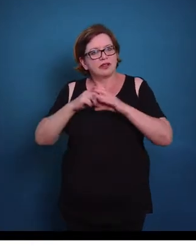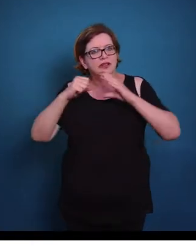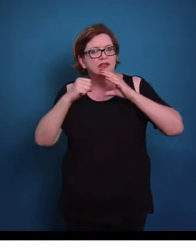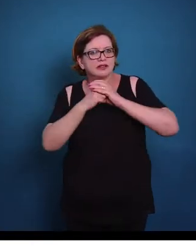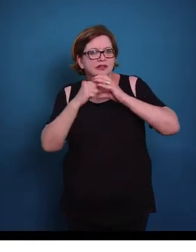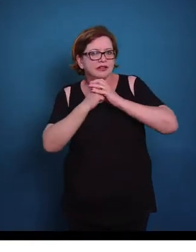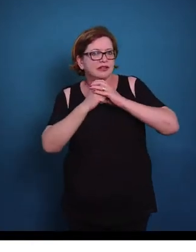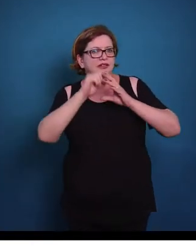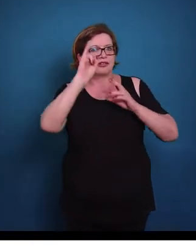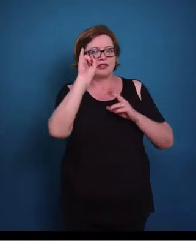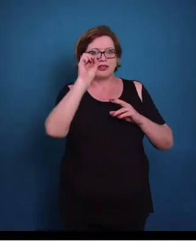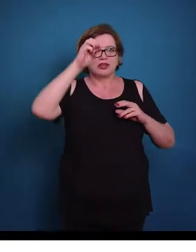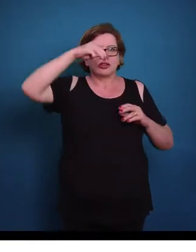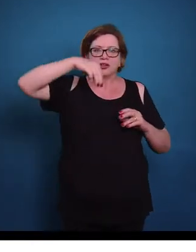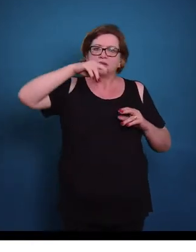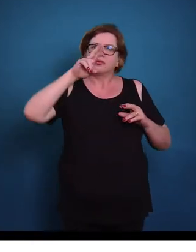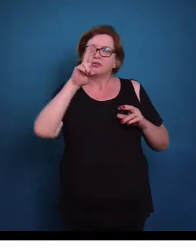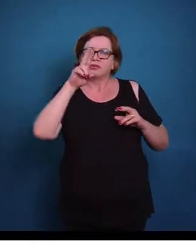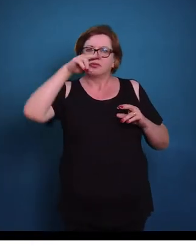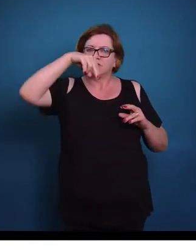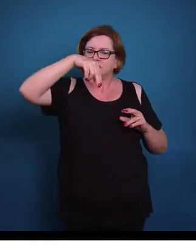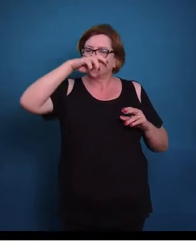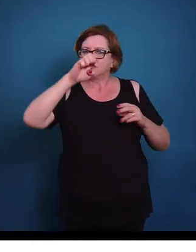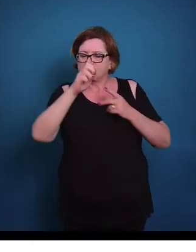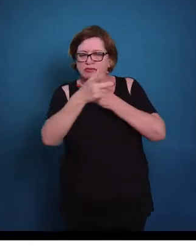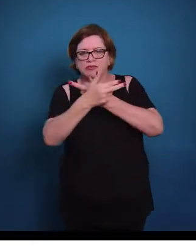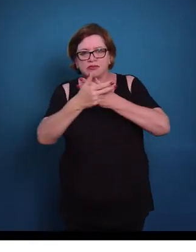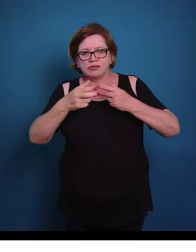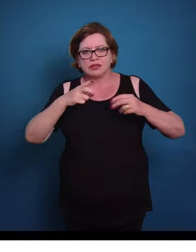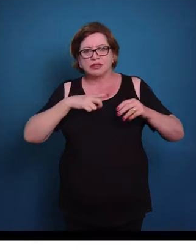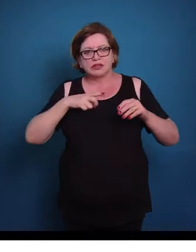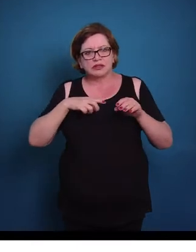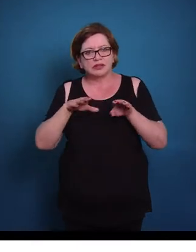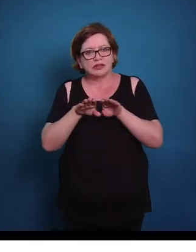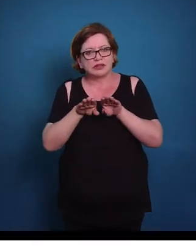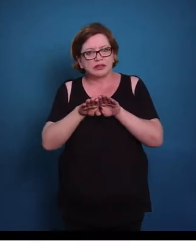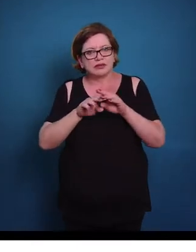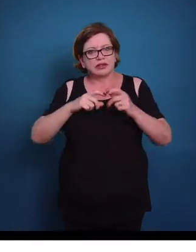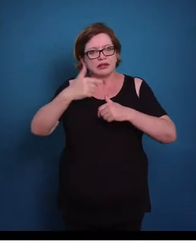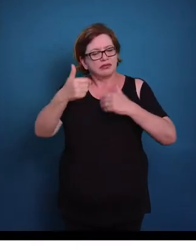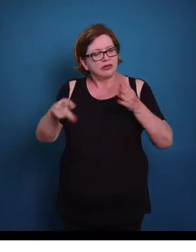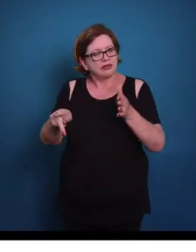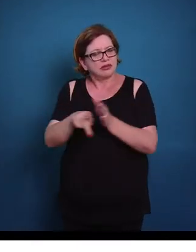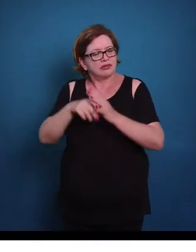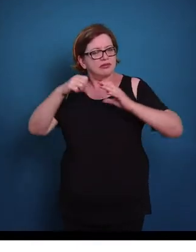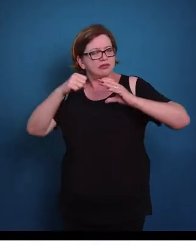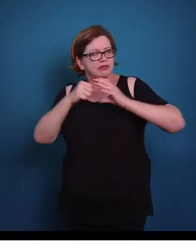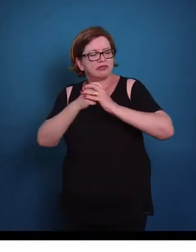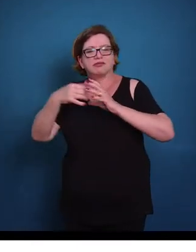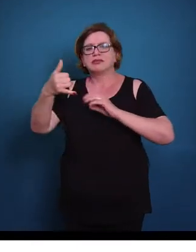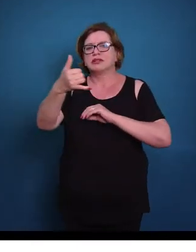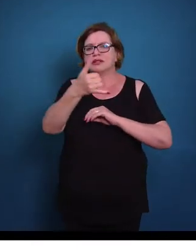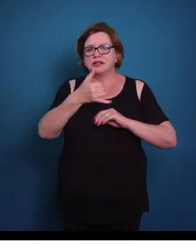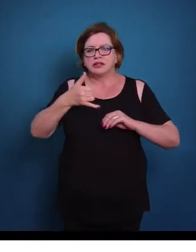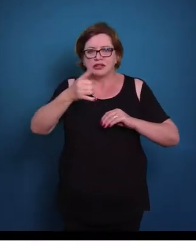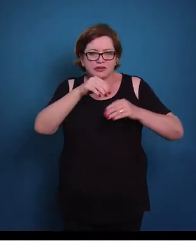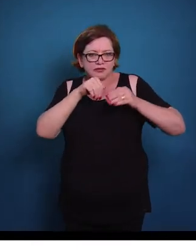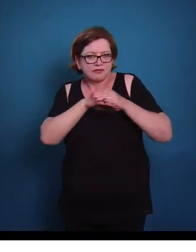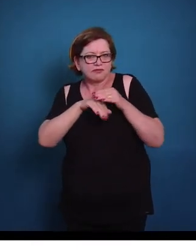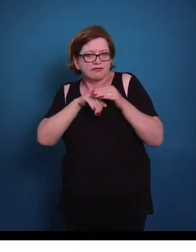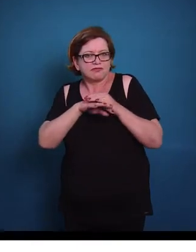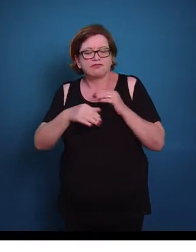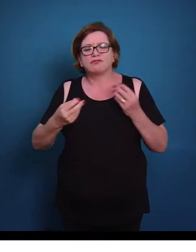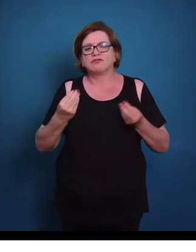macrófagos, mastócitos, plasmócitos, linfócitos, além de adipóstos, ou células adiposas, em que vai ter armazenamento de